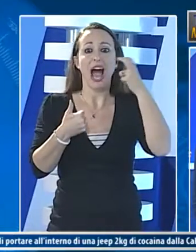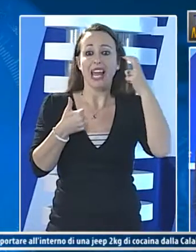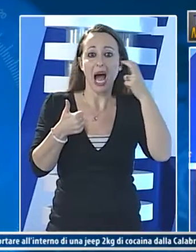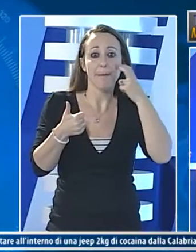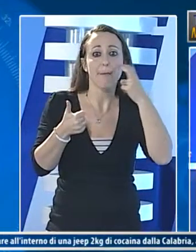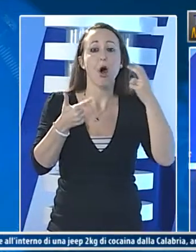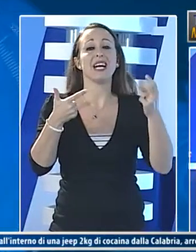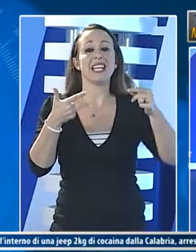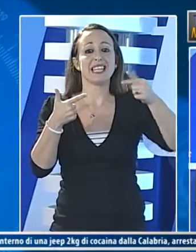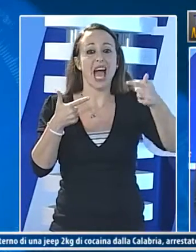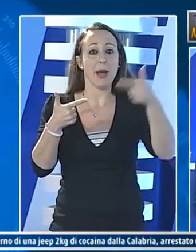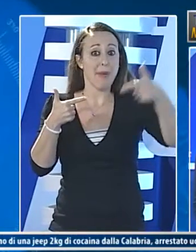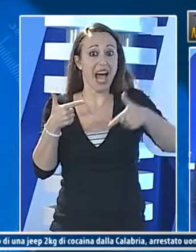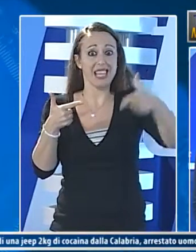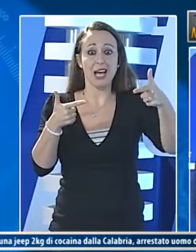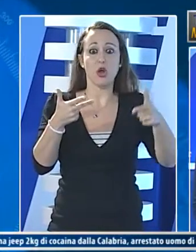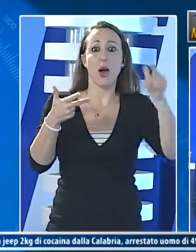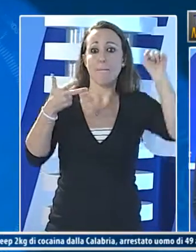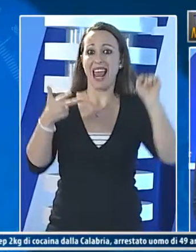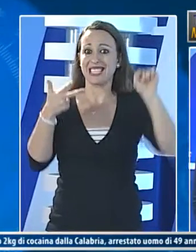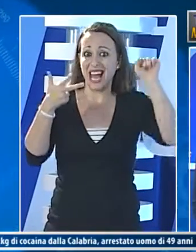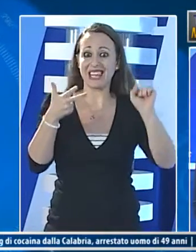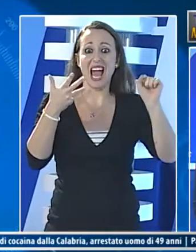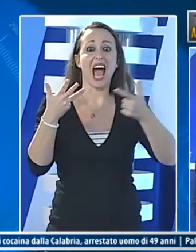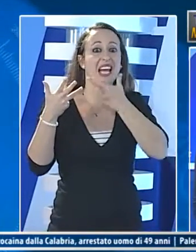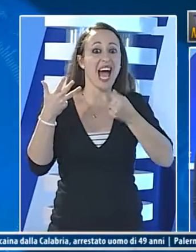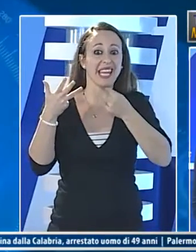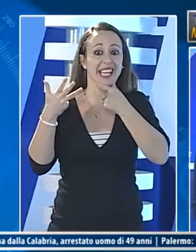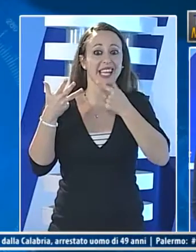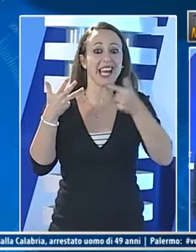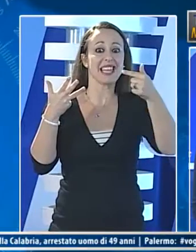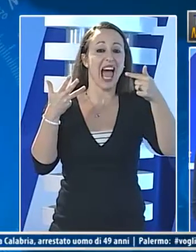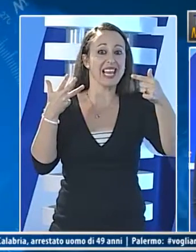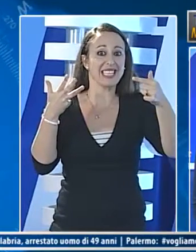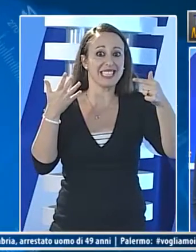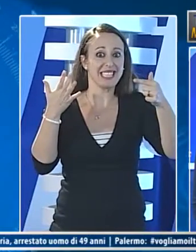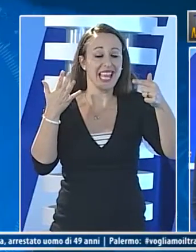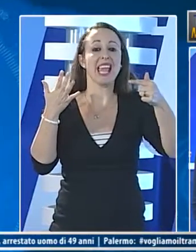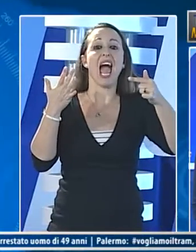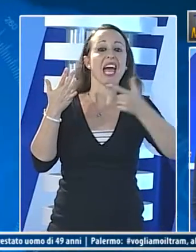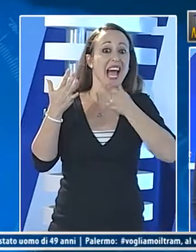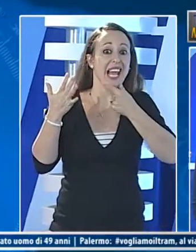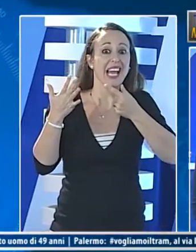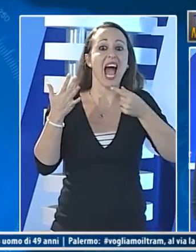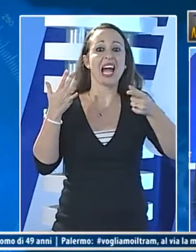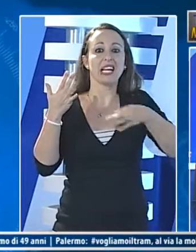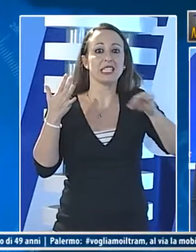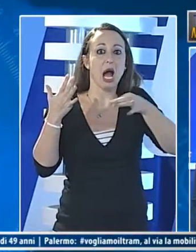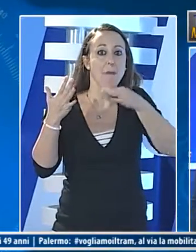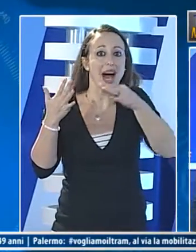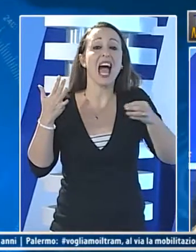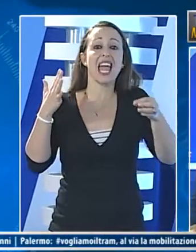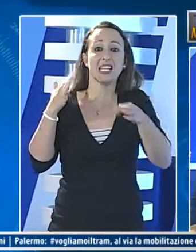terrasini carini capaci ed isola delle femmine lo stop all'erogazione dell'acqua inizialmente previsto per le